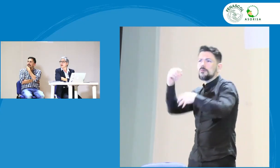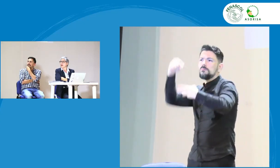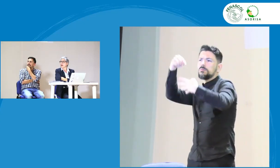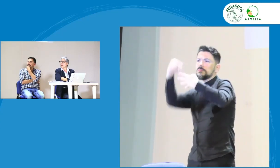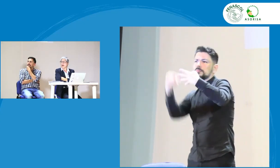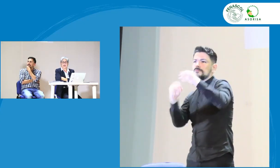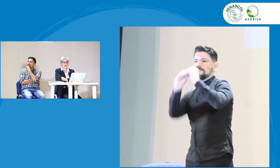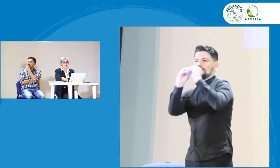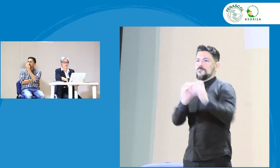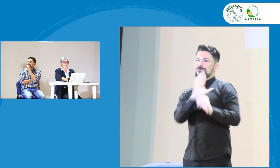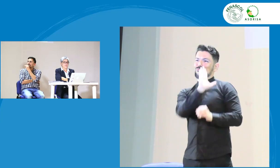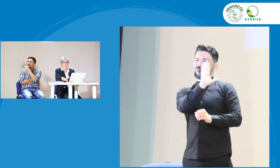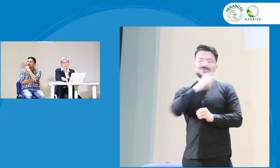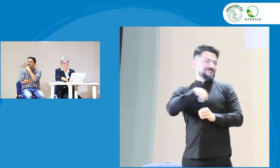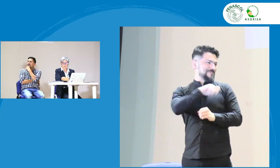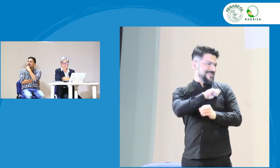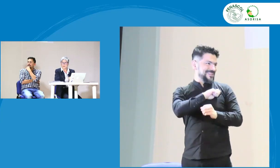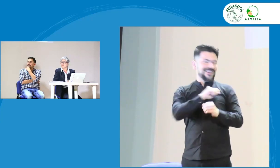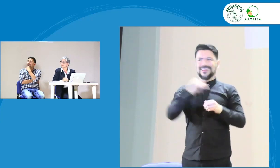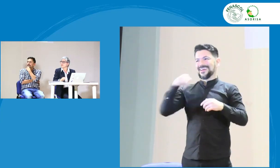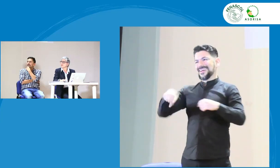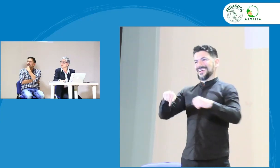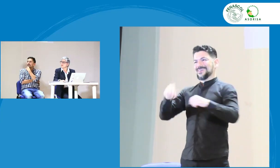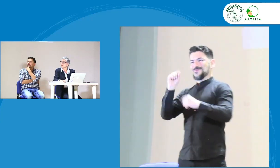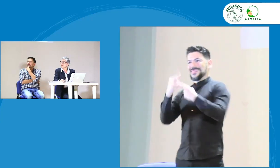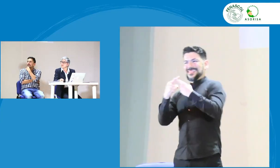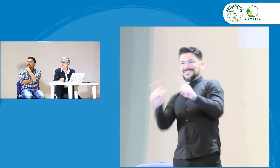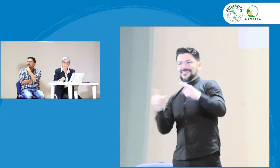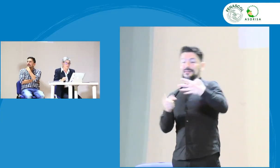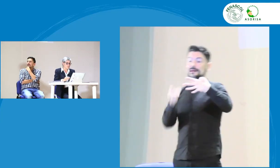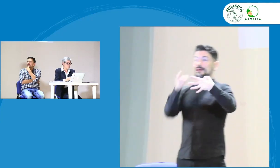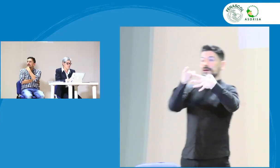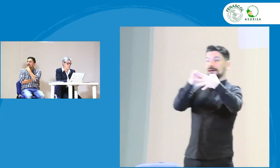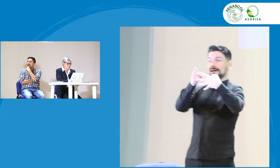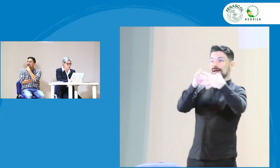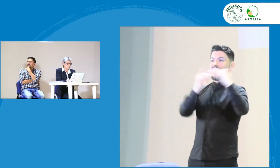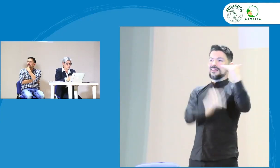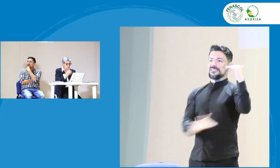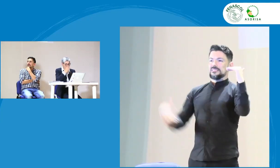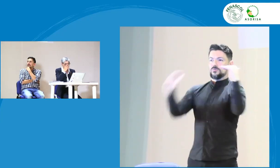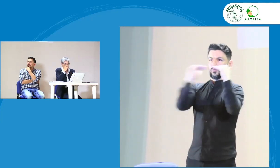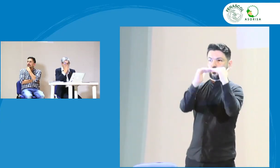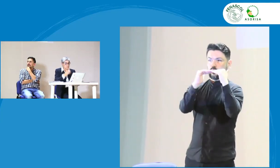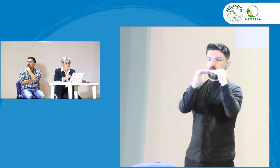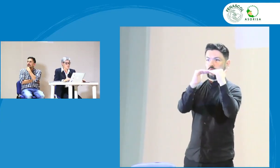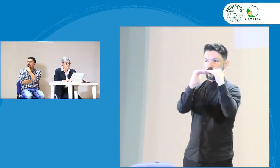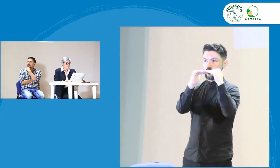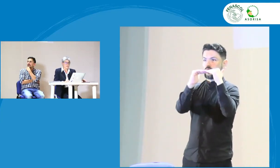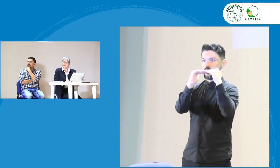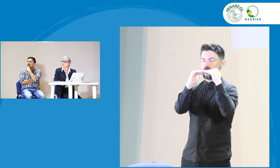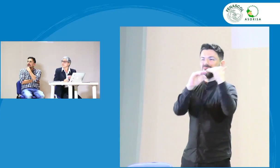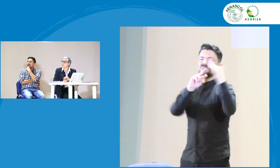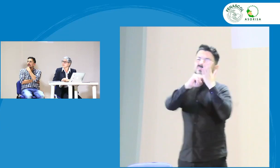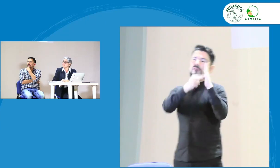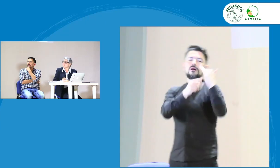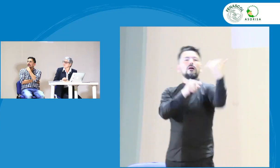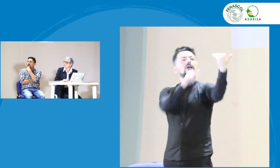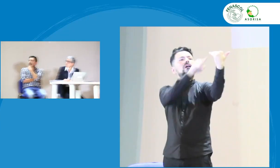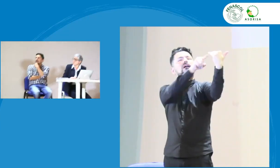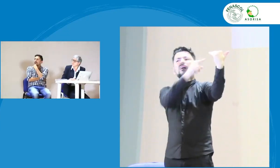nos contó sobre el estilo y la forma en que se maneja en España. Recuerden que